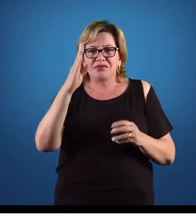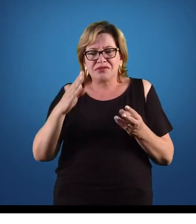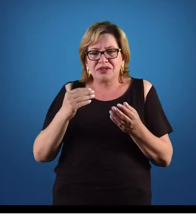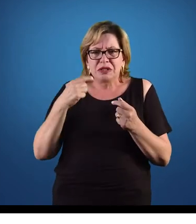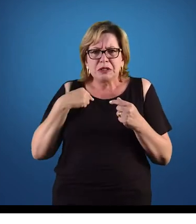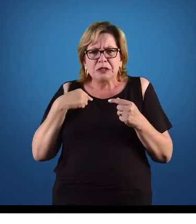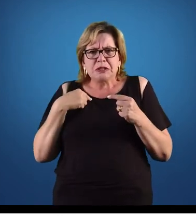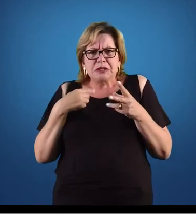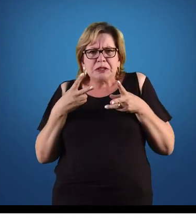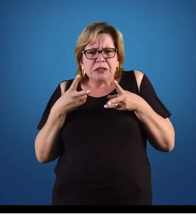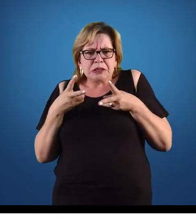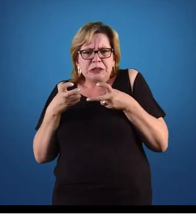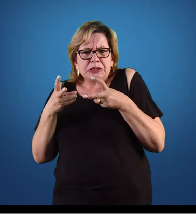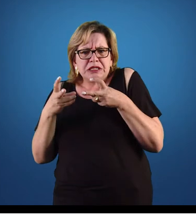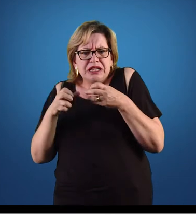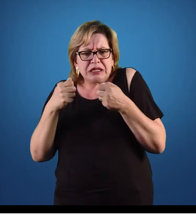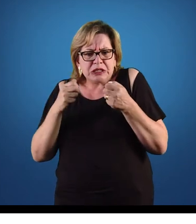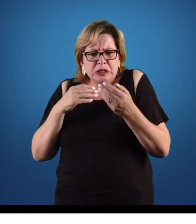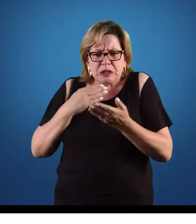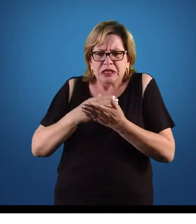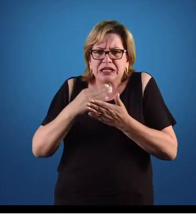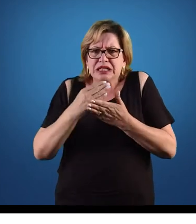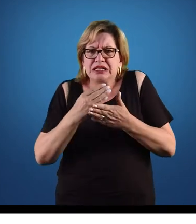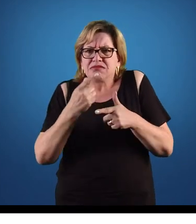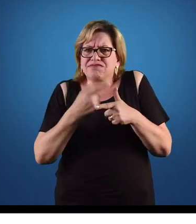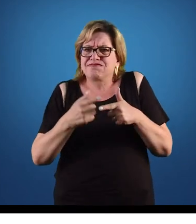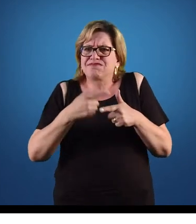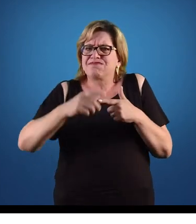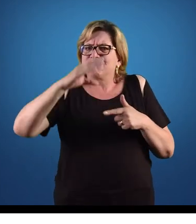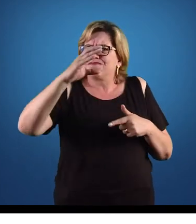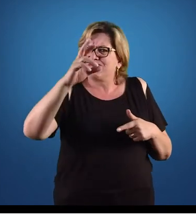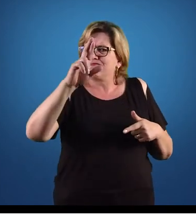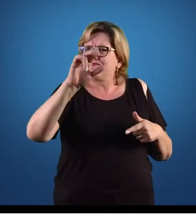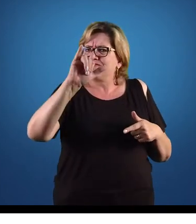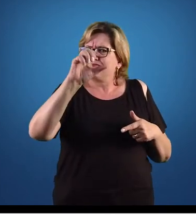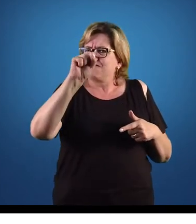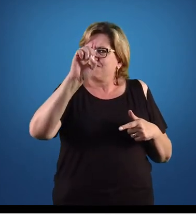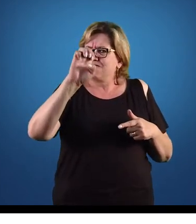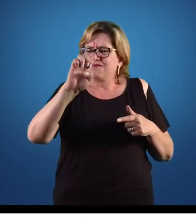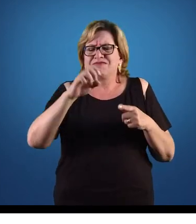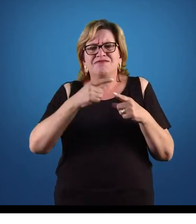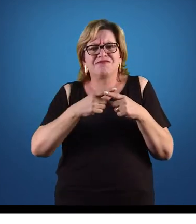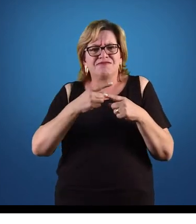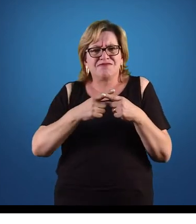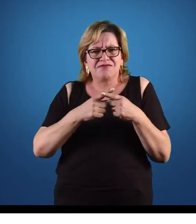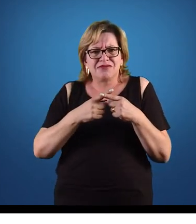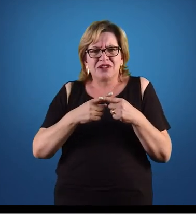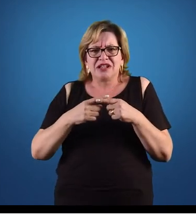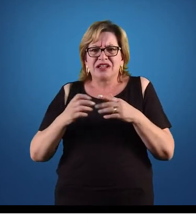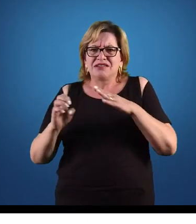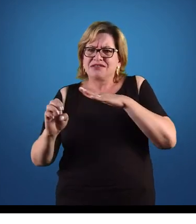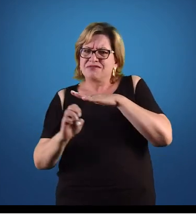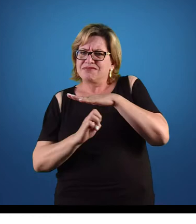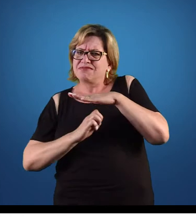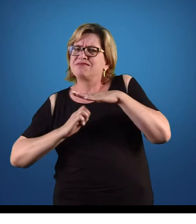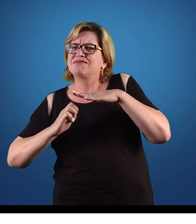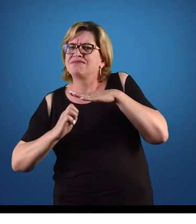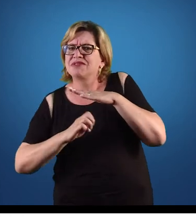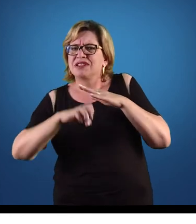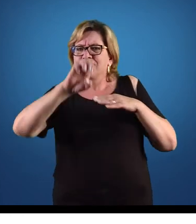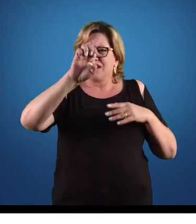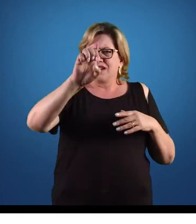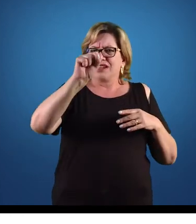adiante de uma grande crise. Por quê? Porque os organismos estatais e